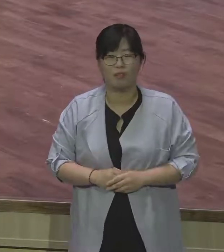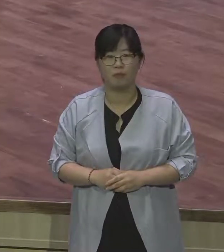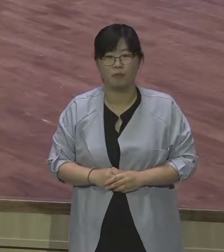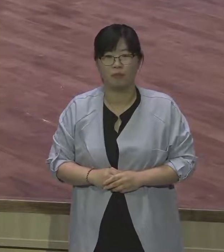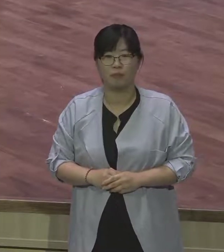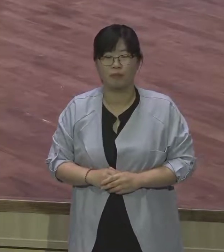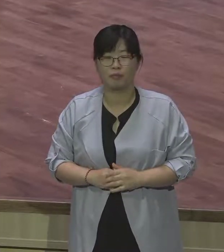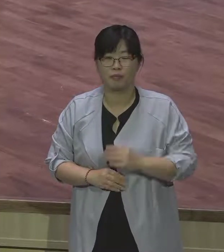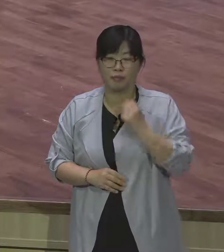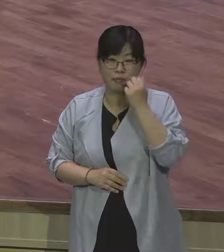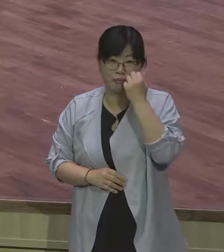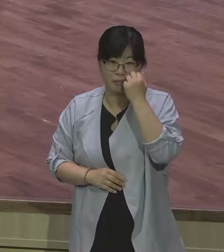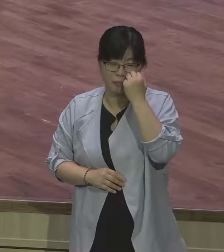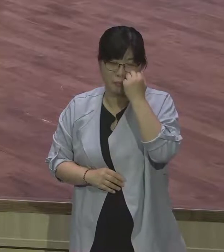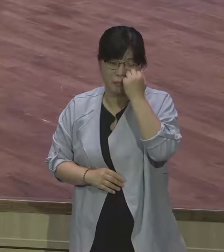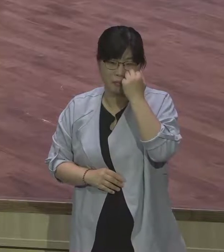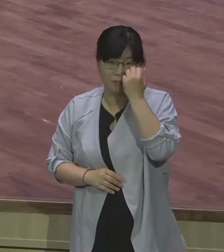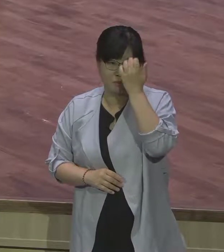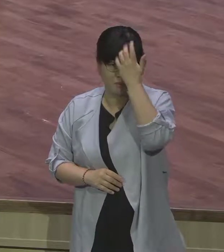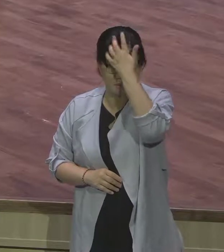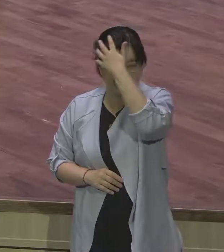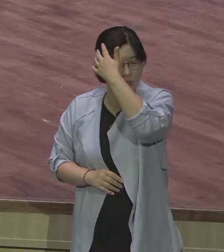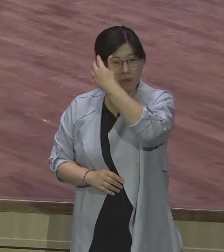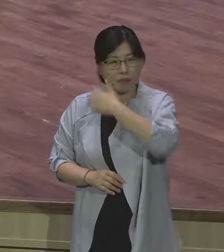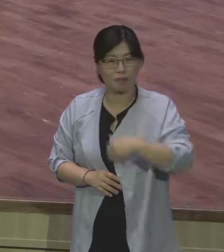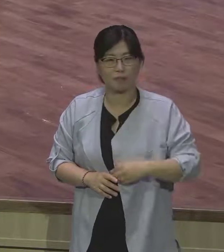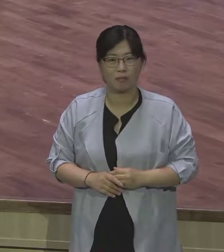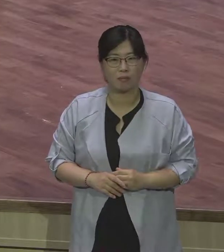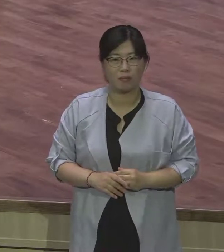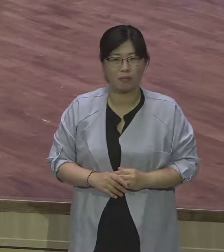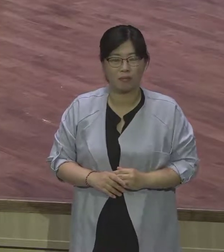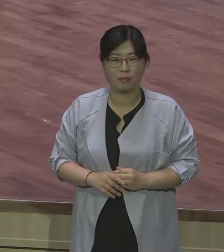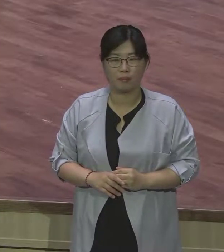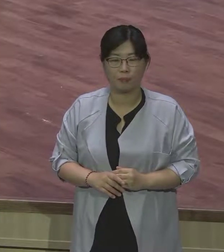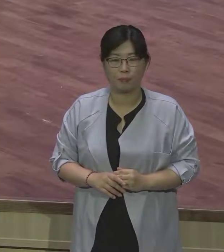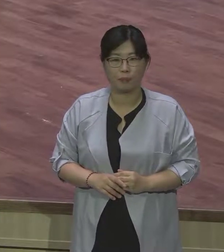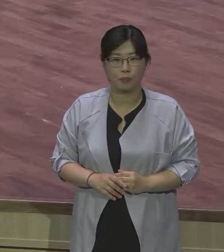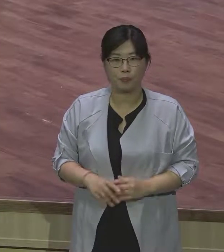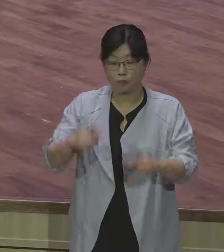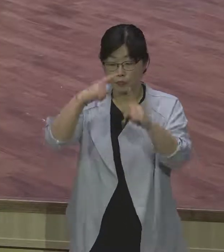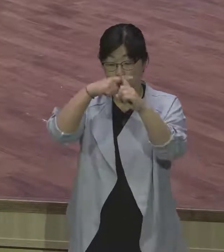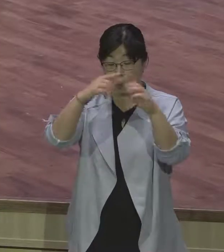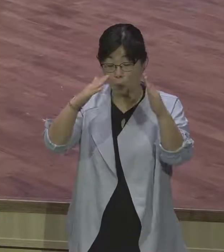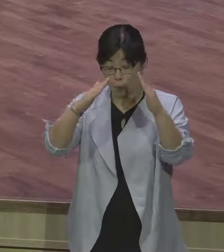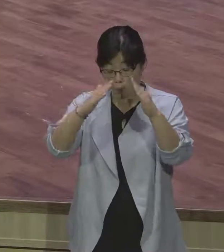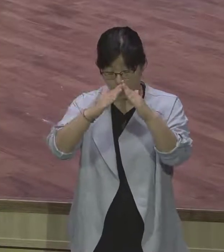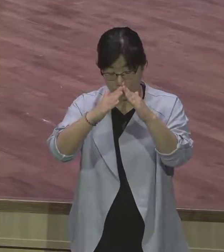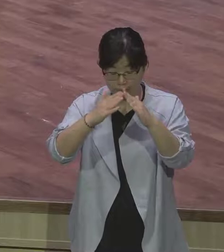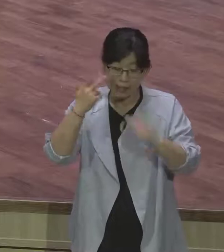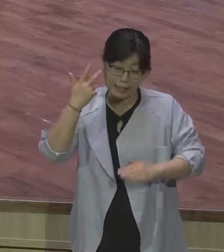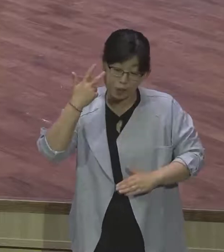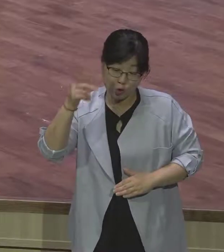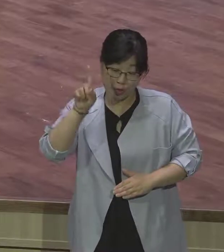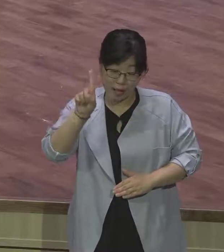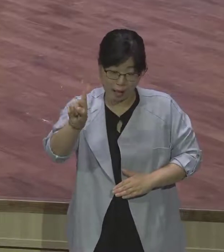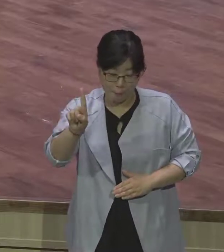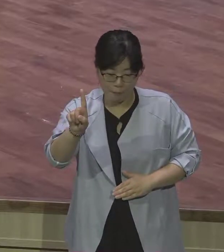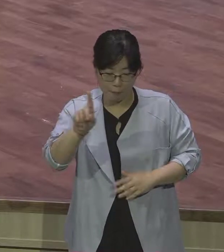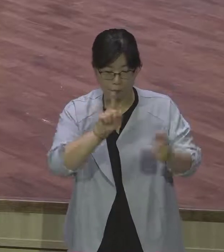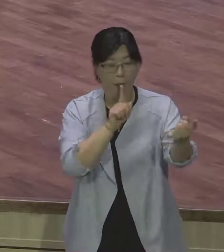이건 형제가 아니란 말이에요. 남이란 말이에요. 그래서 조심해야 되는 거요. 일주일에 한